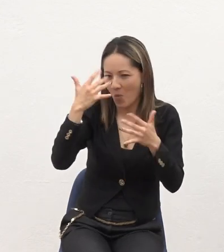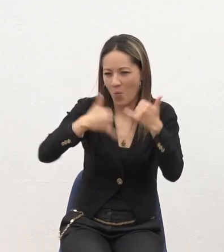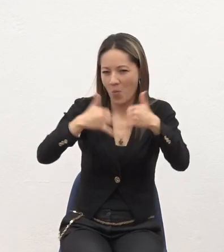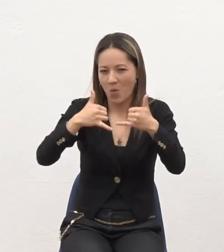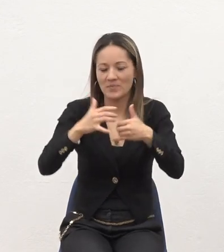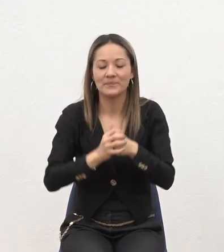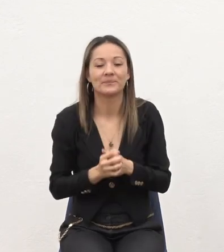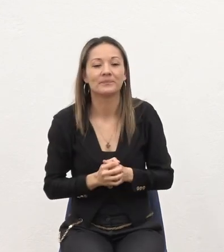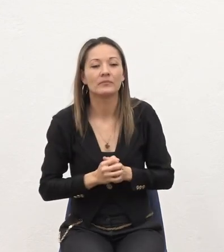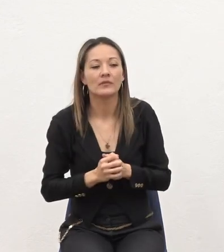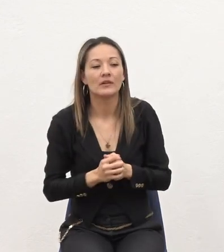Decidimos